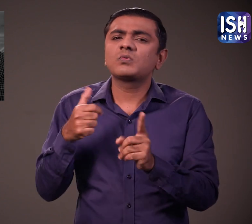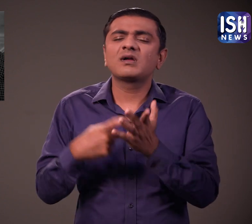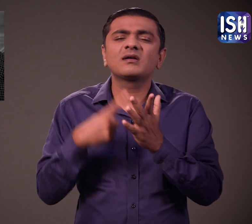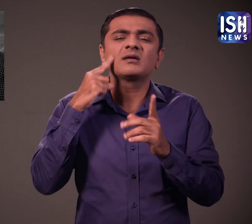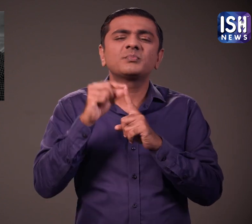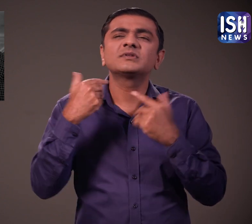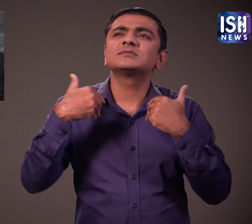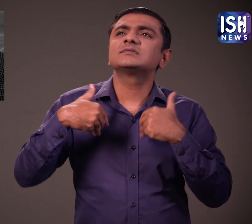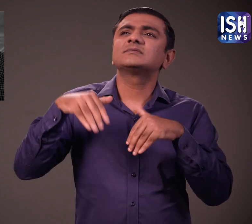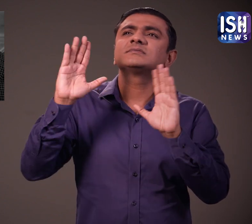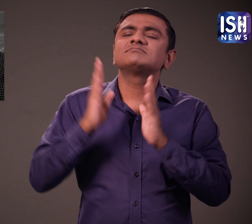भगवान उनके आत्मा को शांती दे